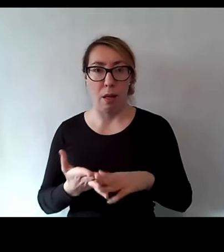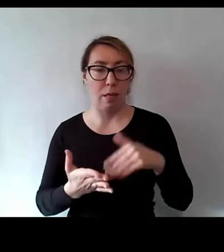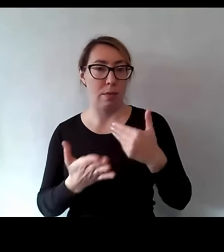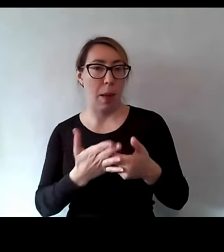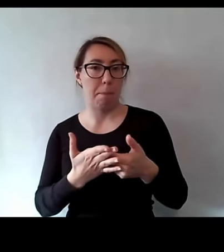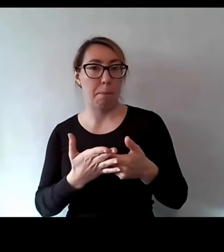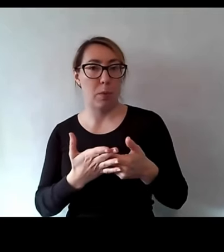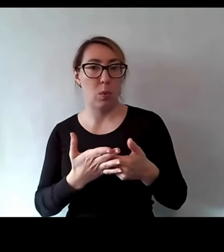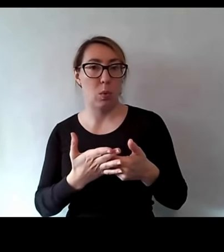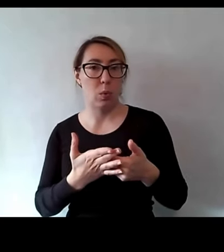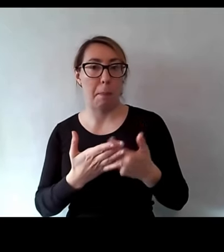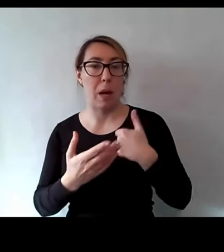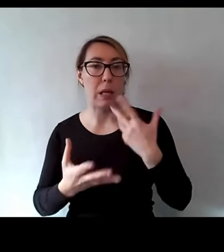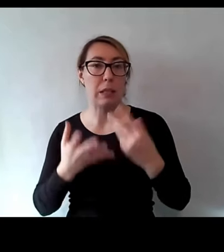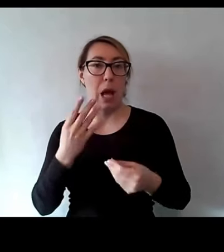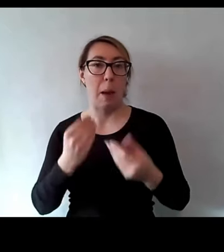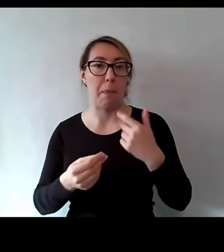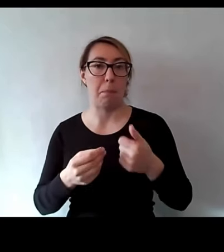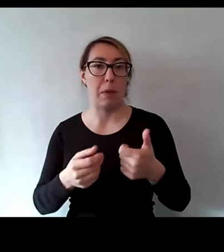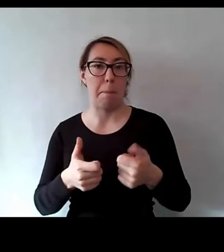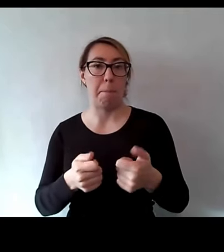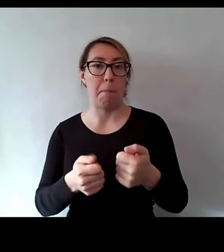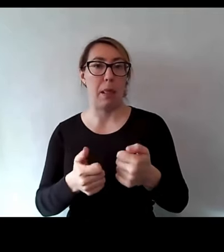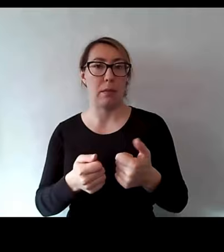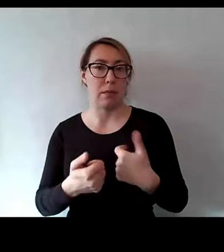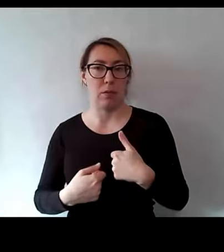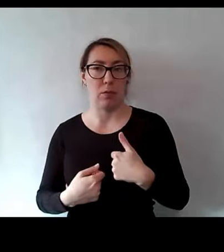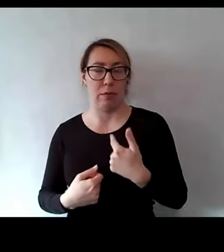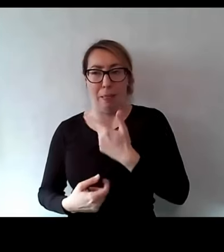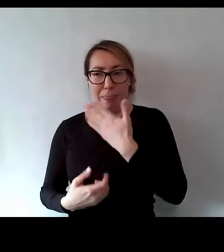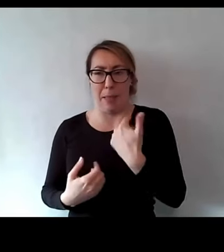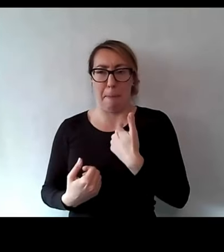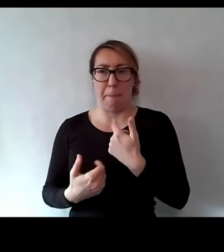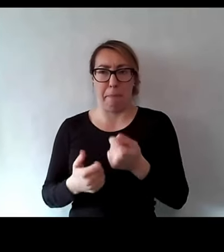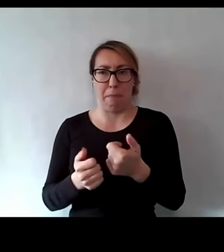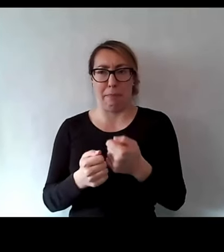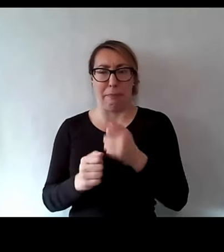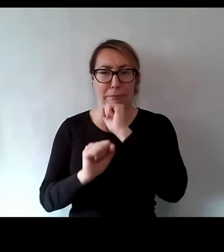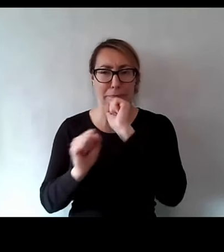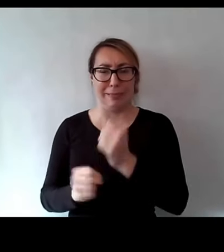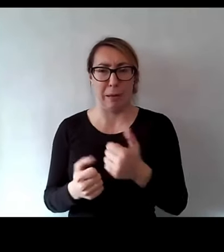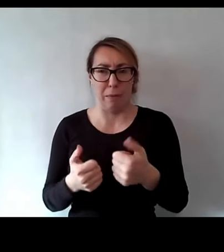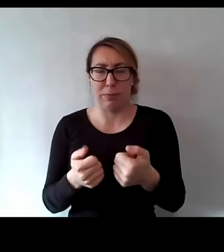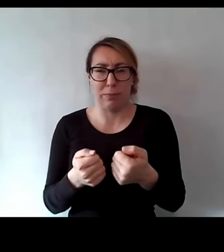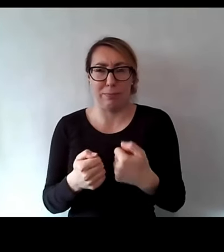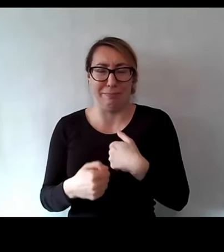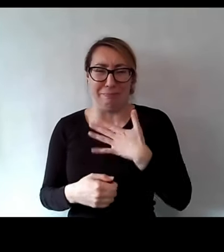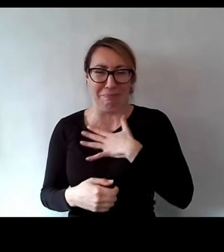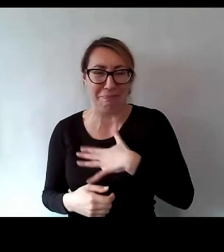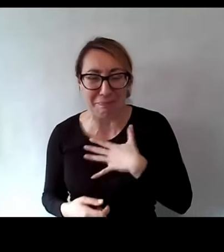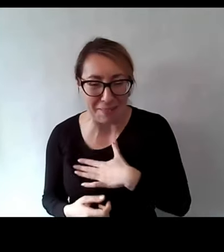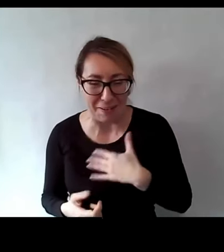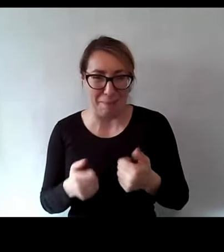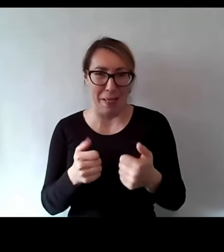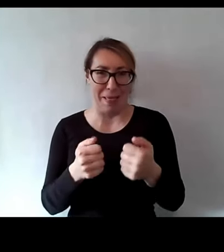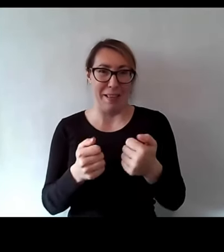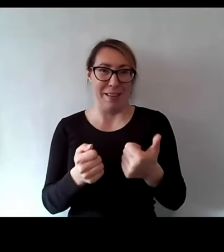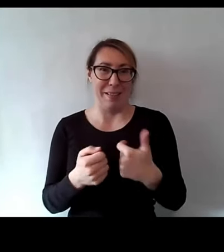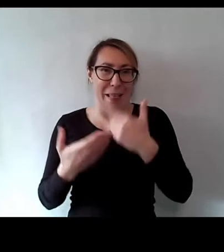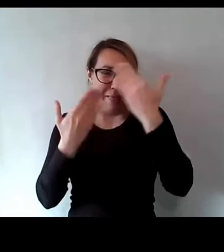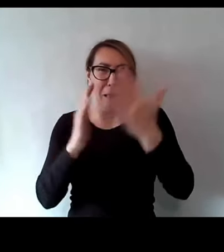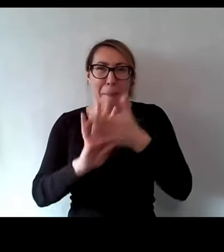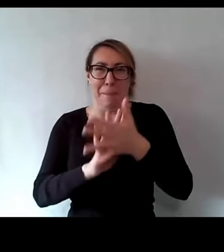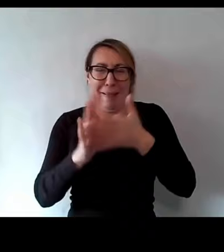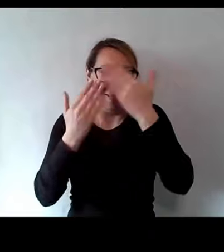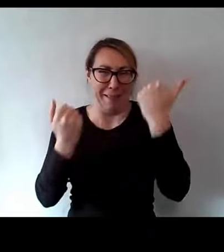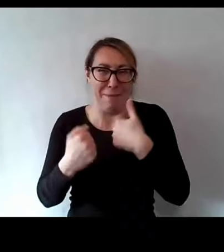zabawkę jak PlayStation. Ja nie mam PlayStation, nie grałem w PlayStation, nie lubię PlayStation, nie wiem jak to się